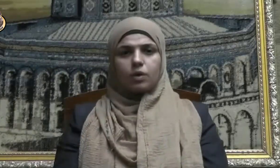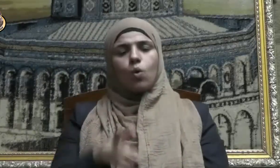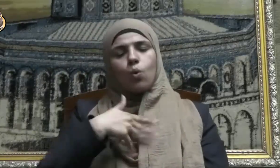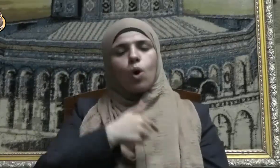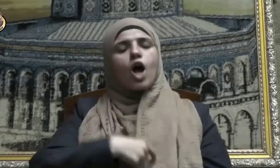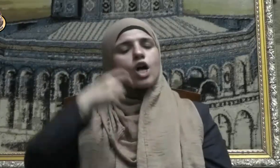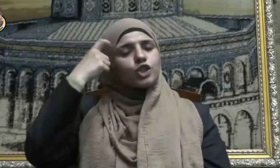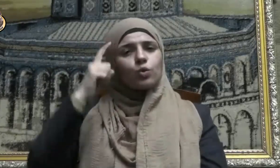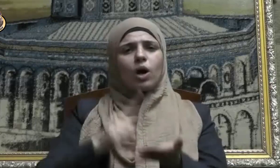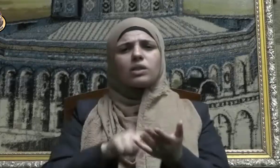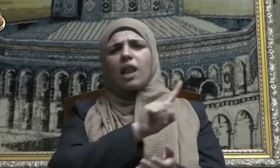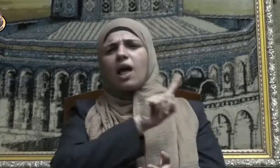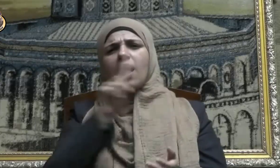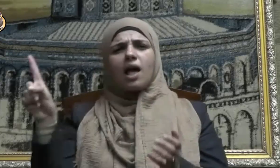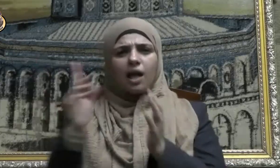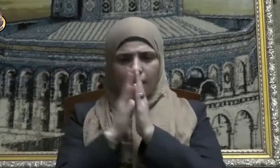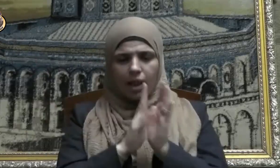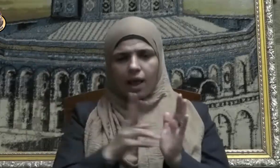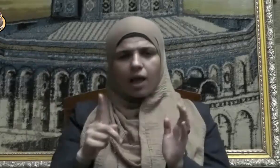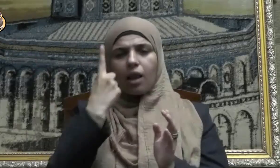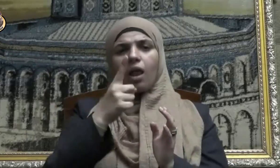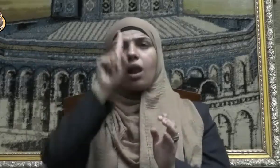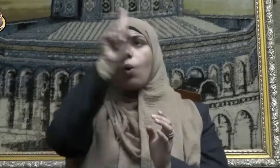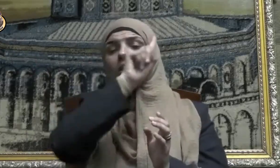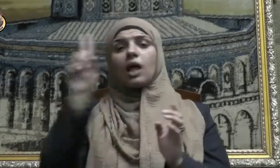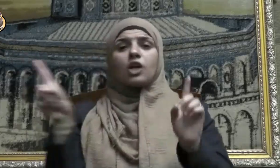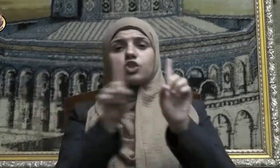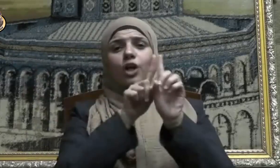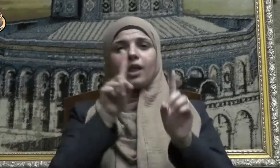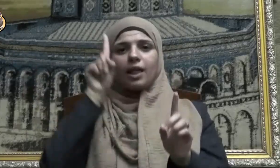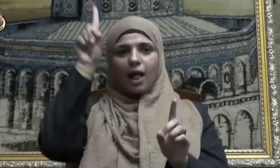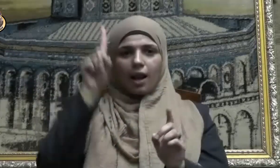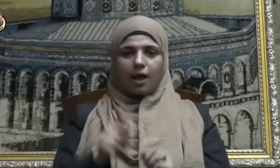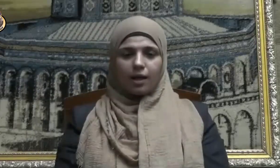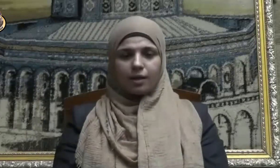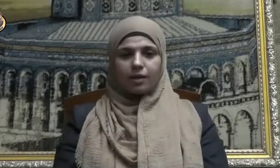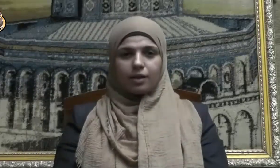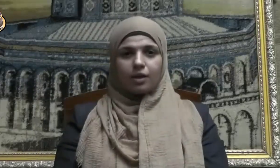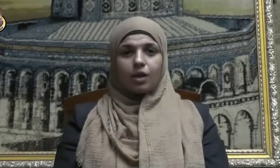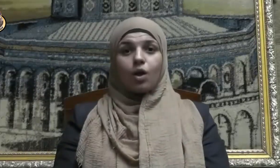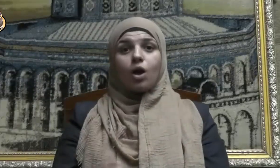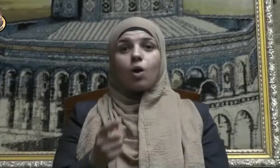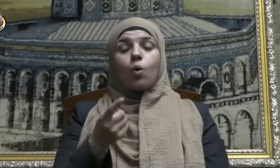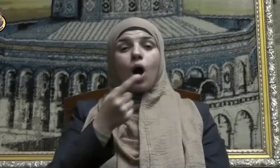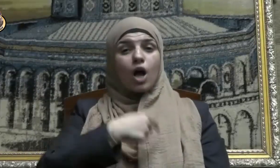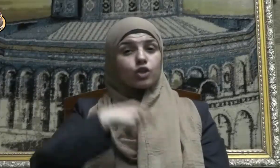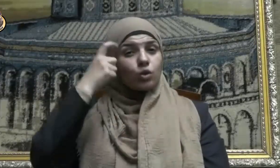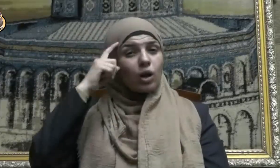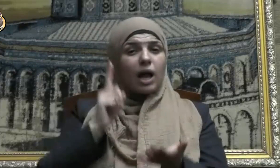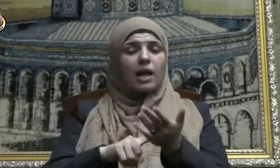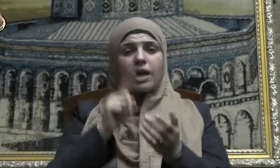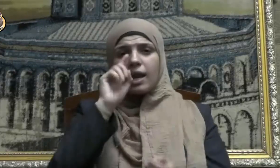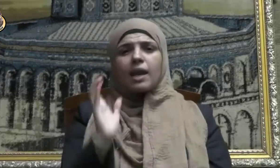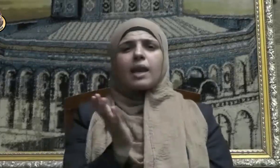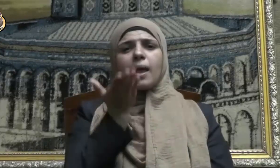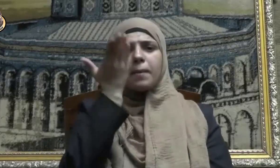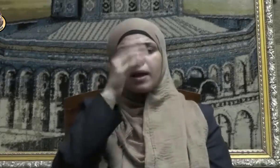أن لا إله إلا الله وحده لا شريك له وأشهد أن سيدنا ونبينا